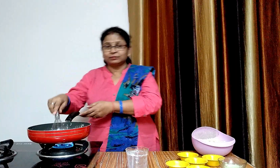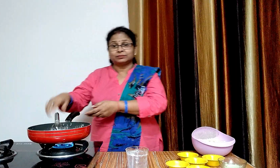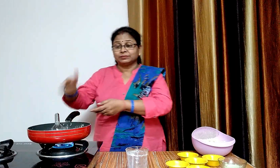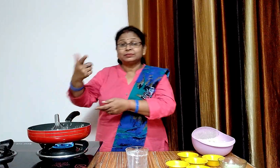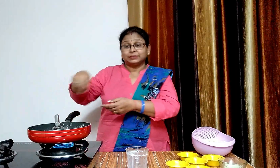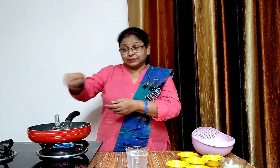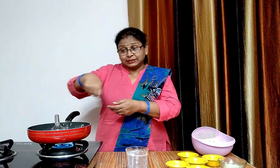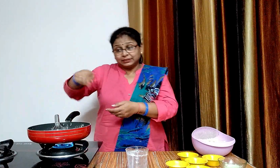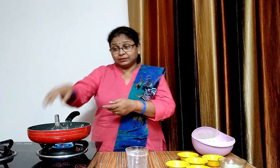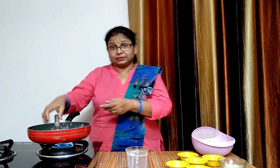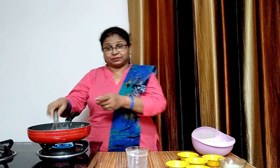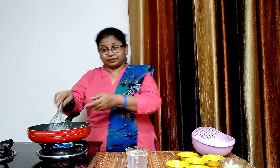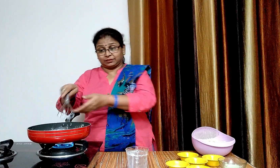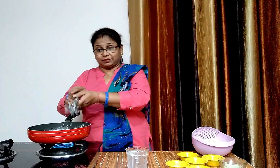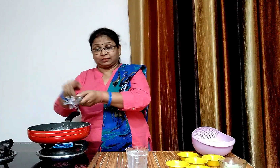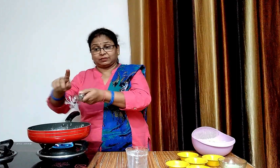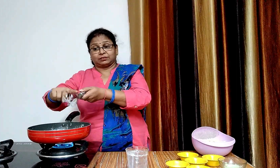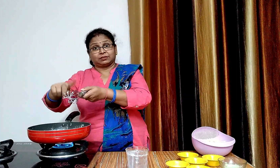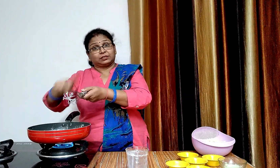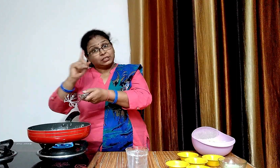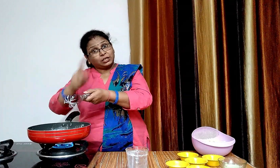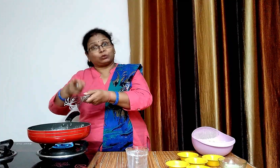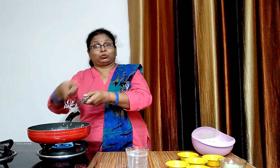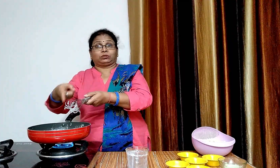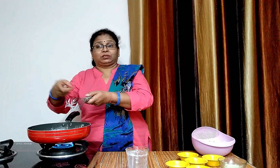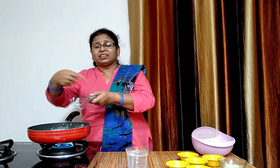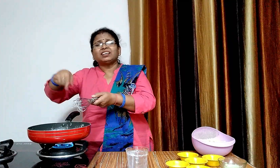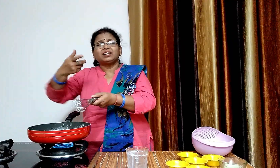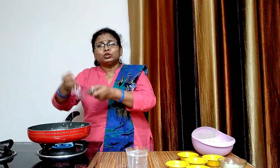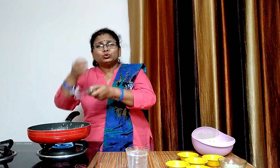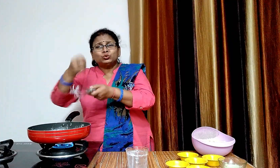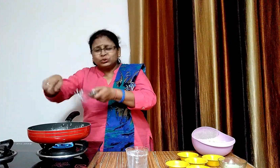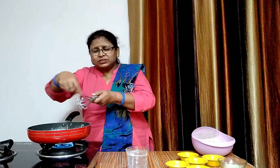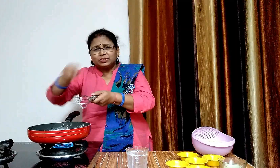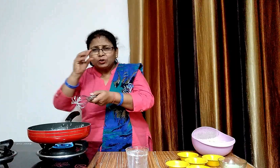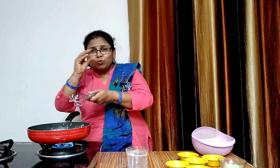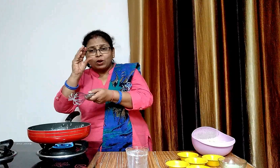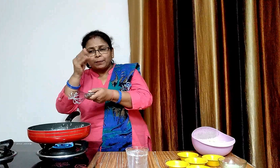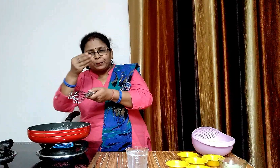मिलाने के रिए हम विस्क का यूज करेंगे ताकि डेले ना पड़े और मैदा दूद में अच्छे से घुल जाए